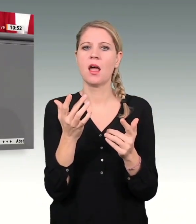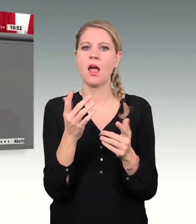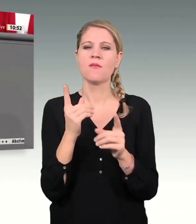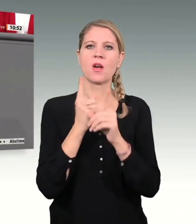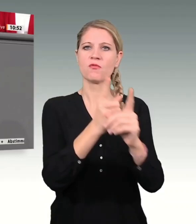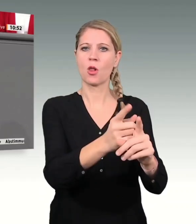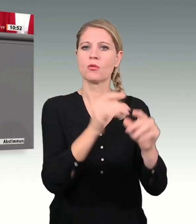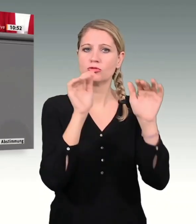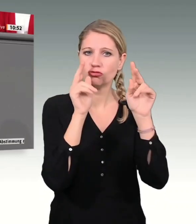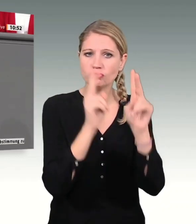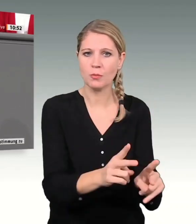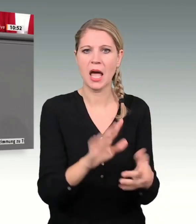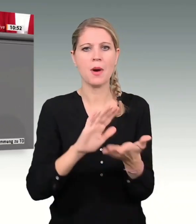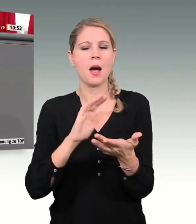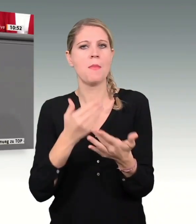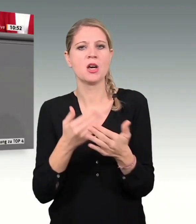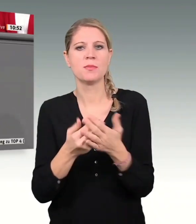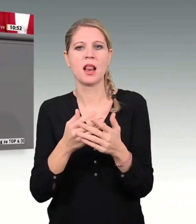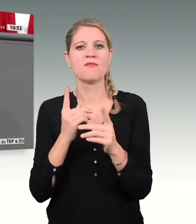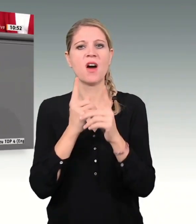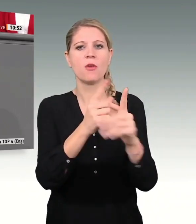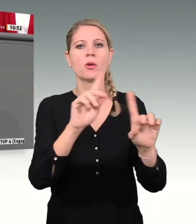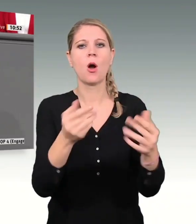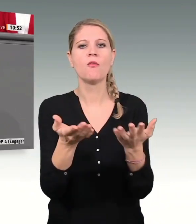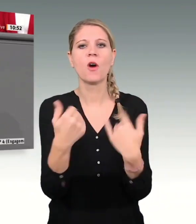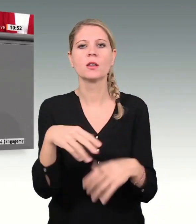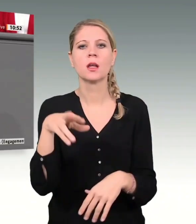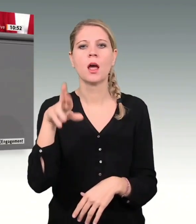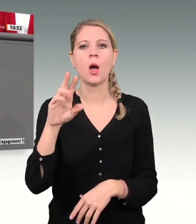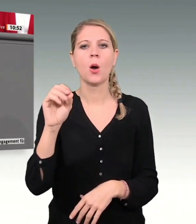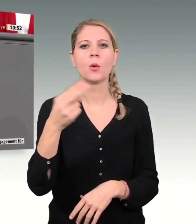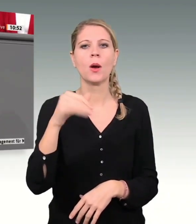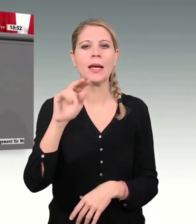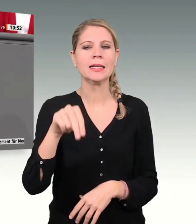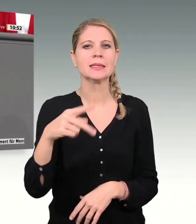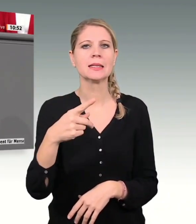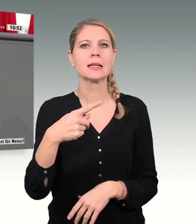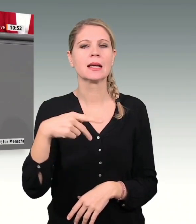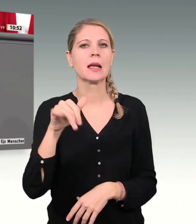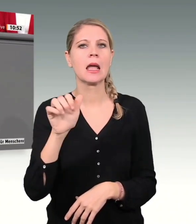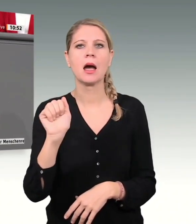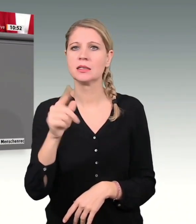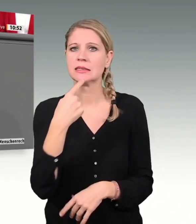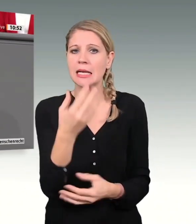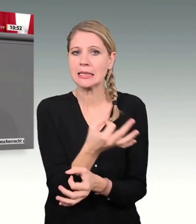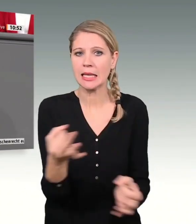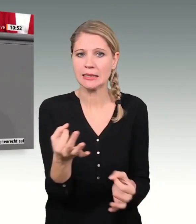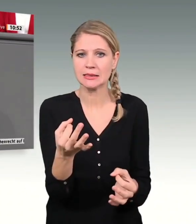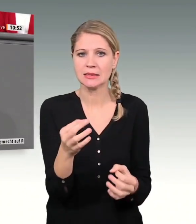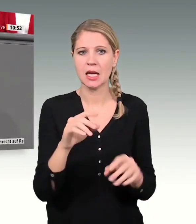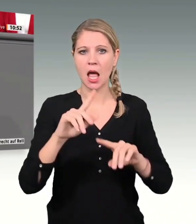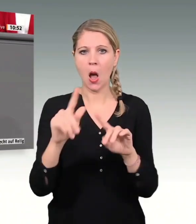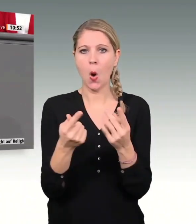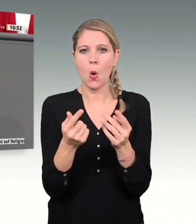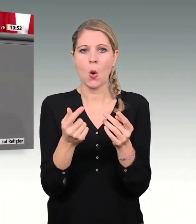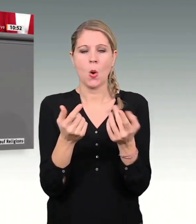Sie gar nichts. Die kleineren Religionsgemeinschaften leiden überproportional unter Verfolgung. Dazu habe